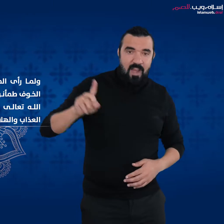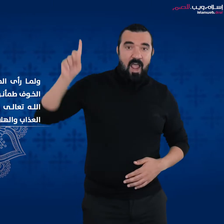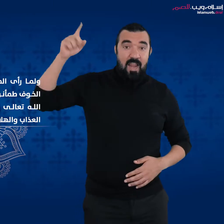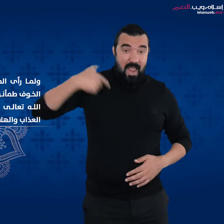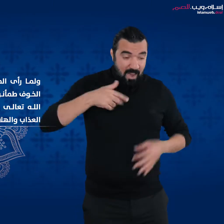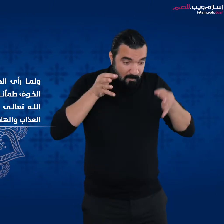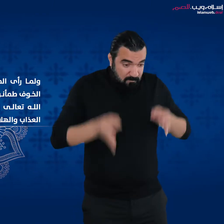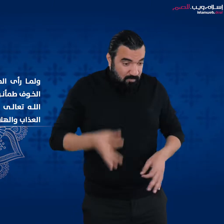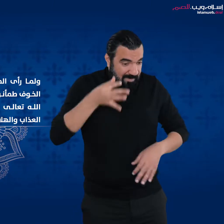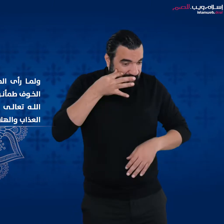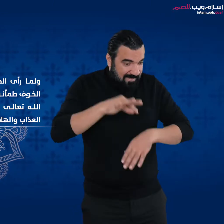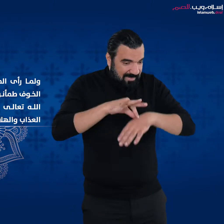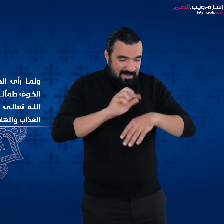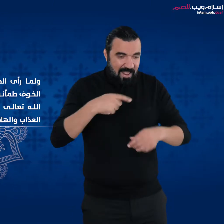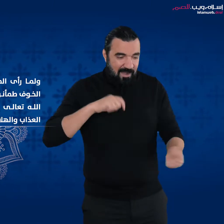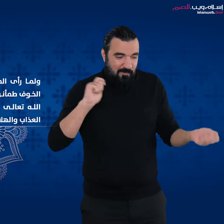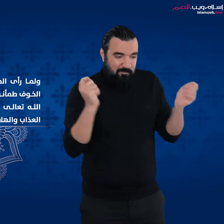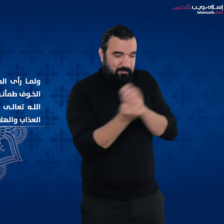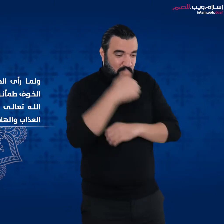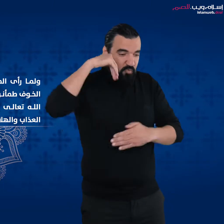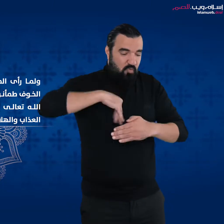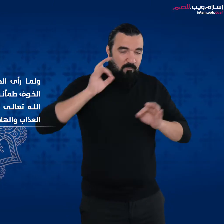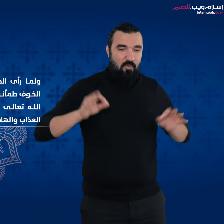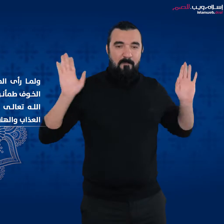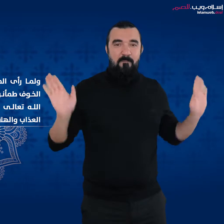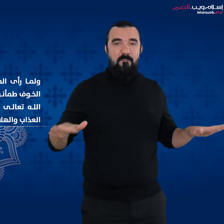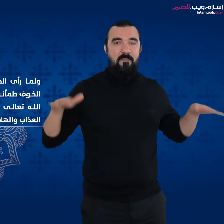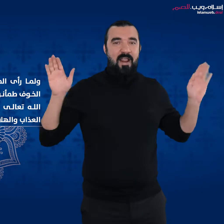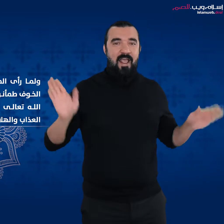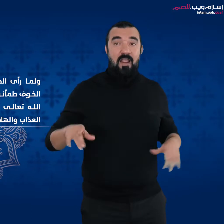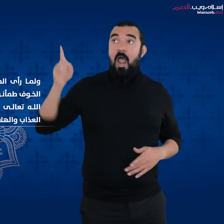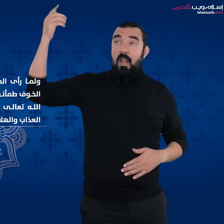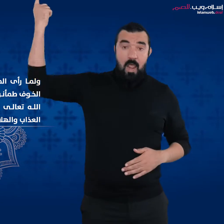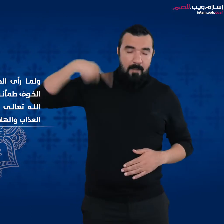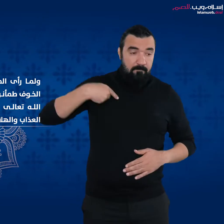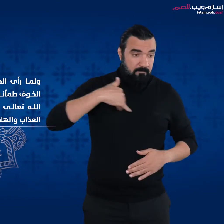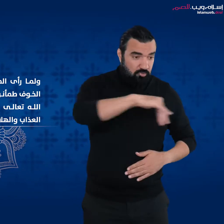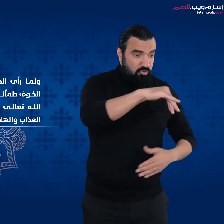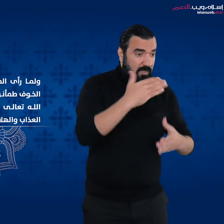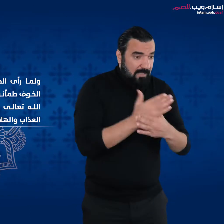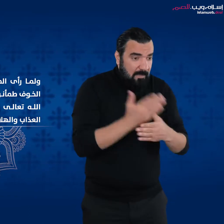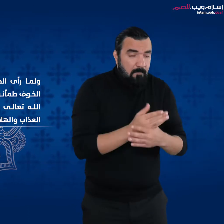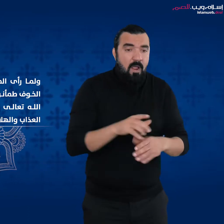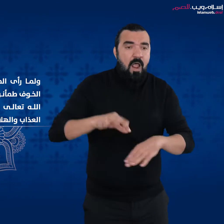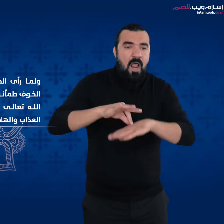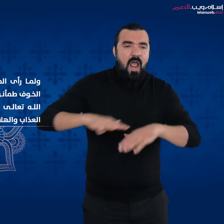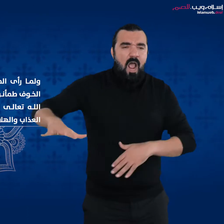أرسلهم الله تعالى إلى قوم لوط ليوقعوا